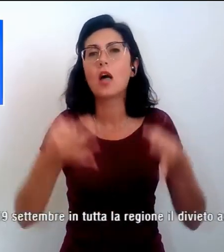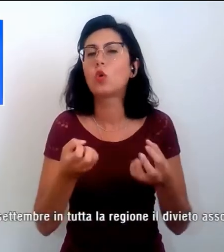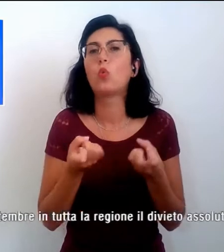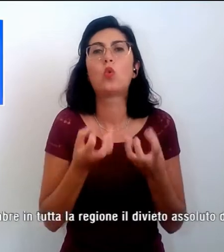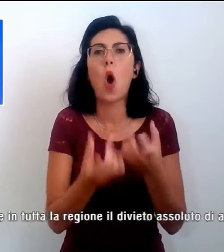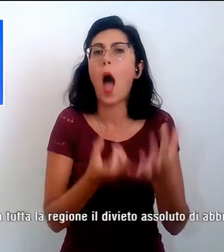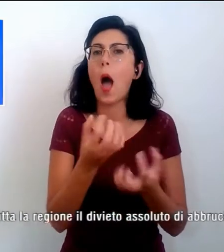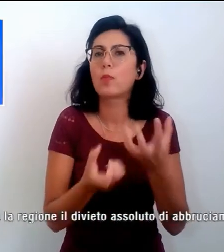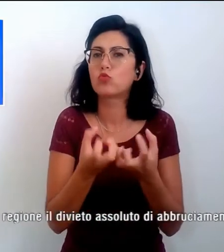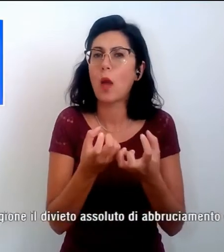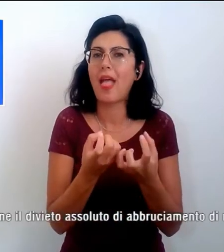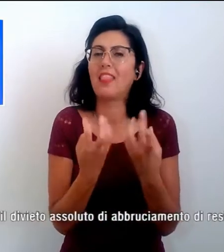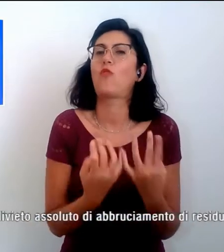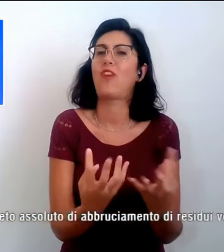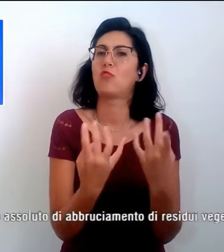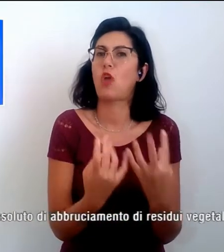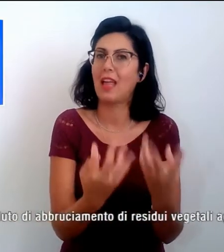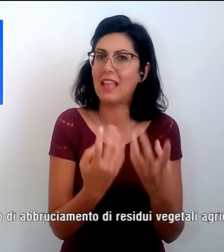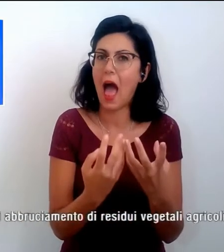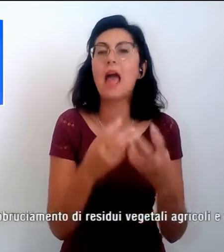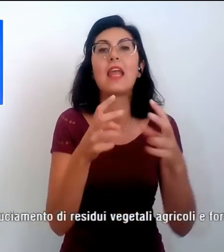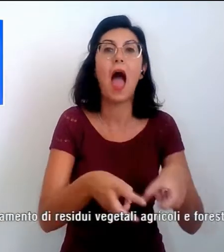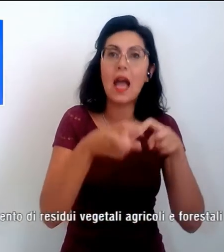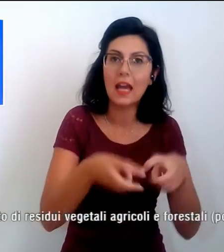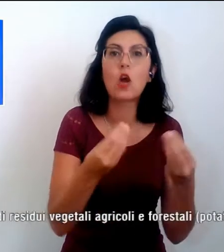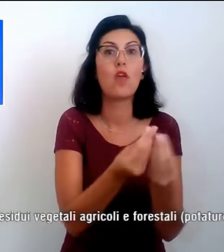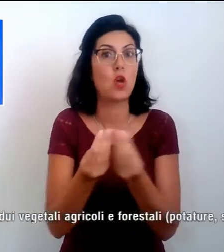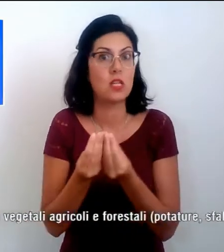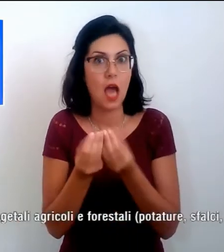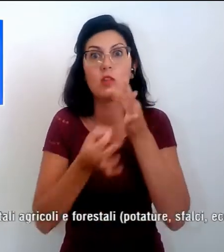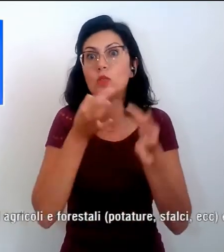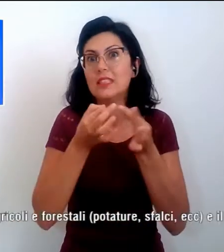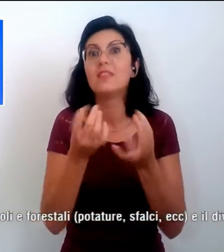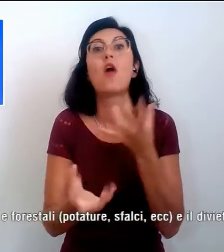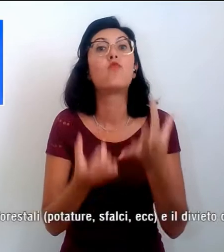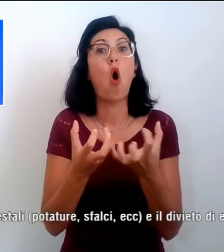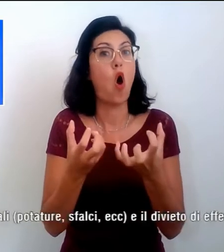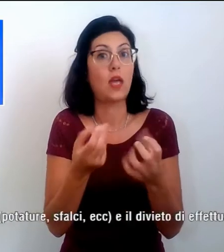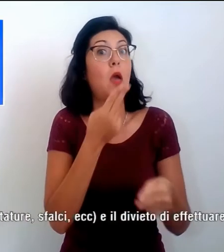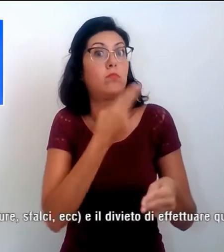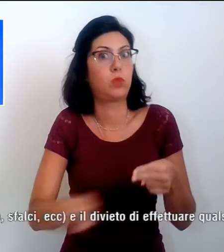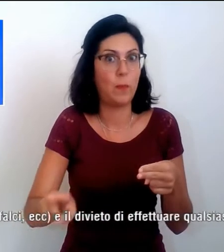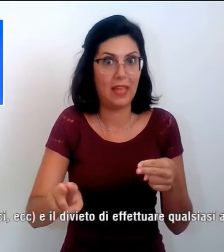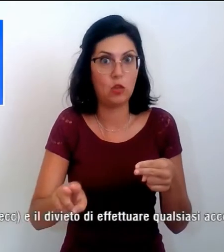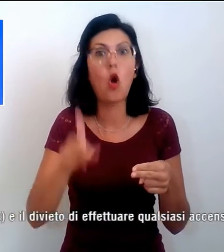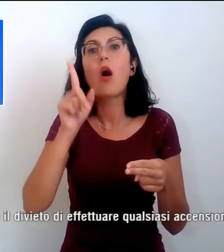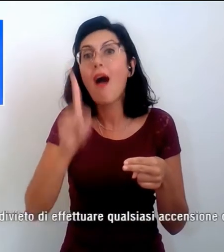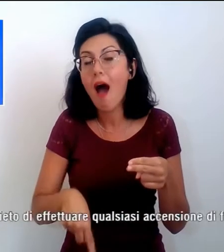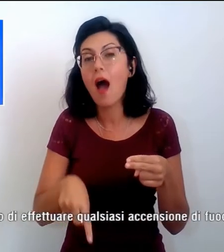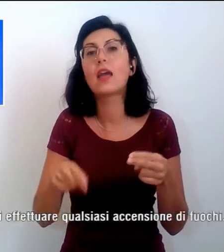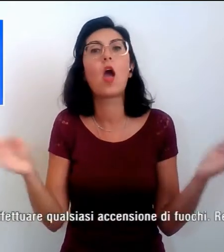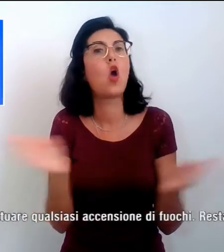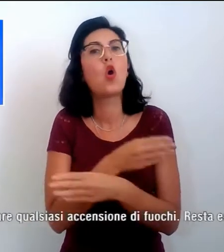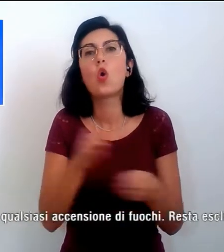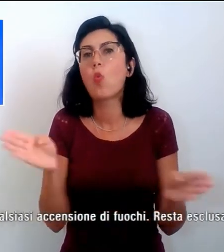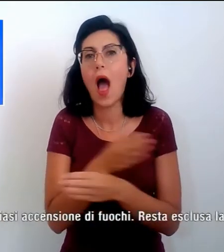vegetali, agricoli e forestali, non si possono fare fuochi, e il divieto di fare qualsiasi proprio